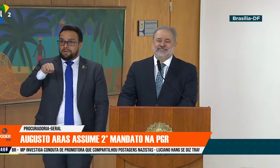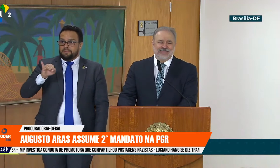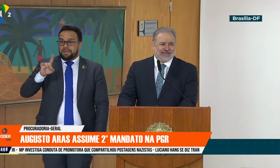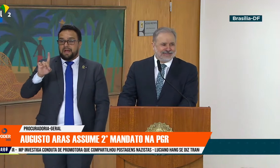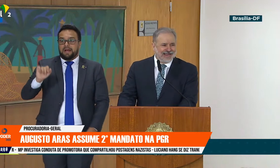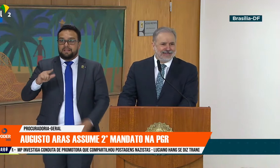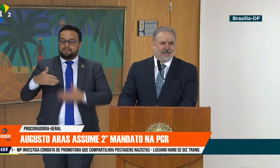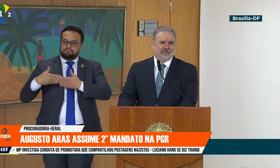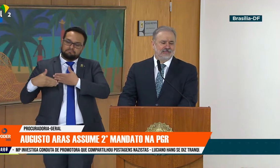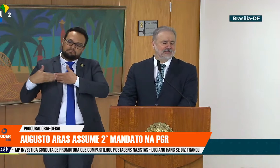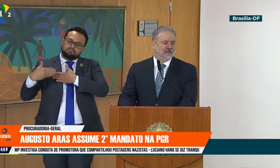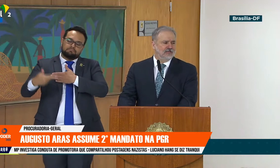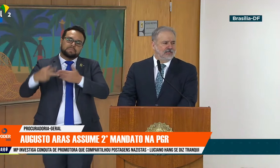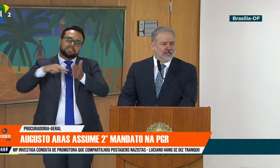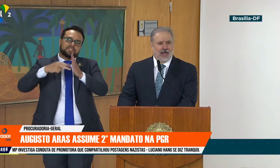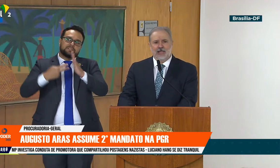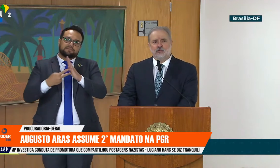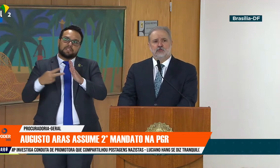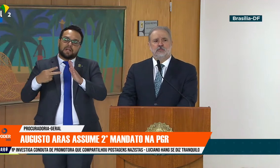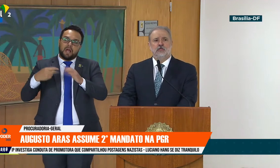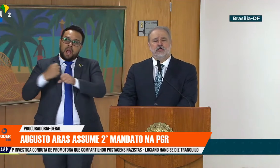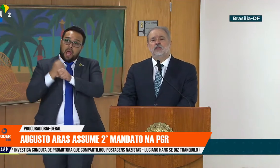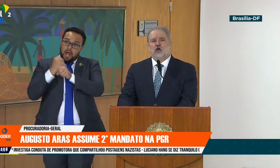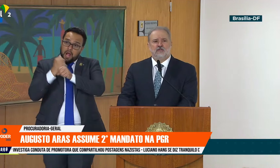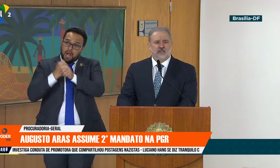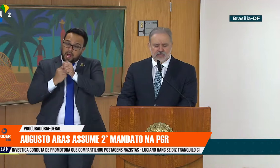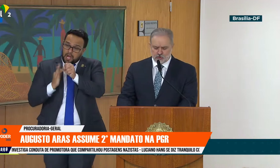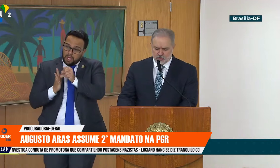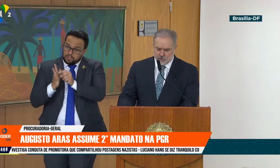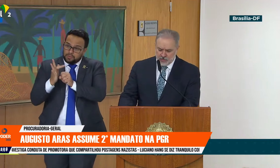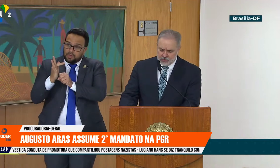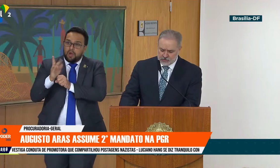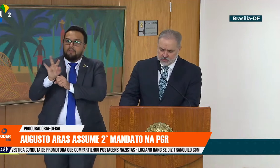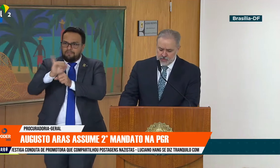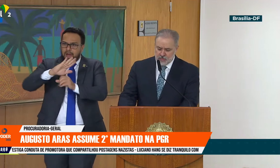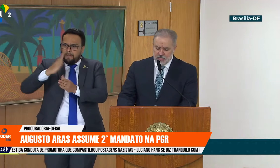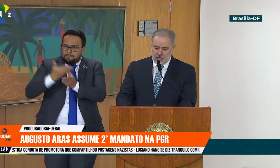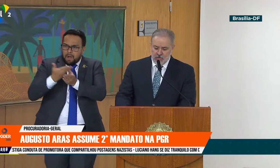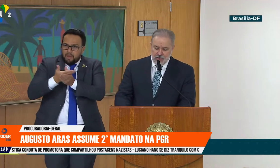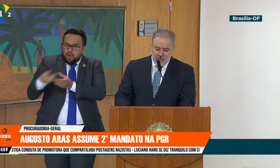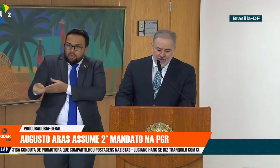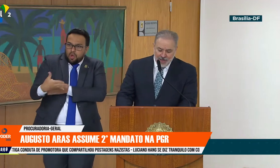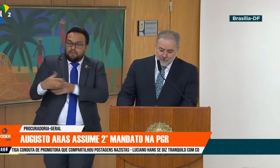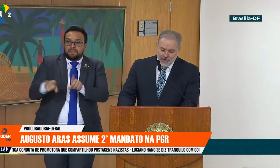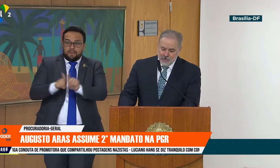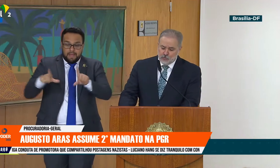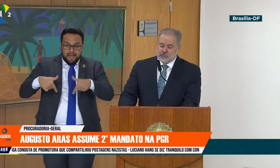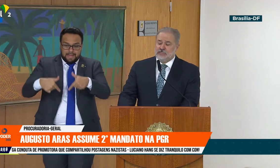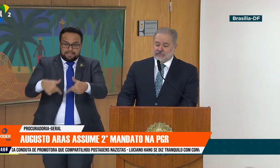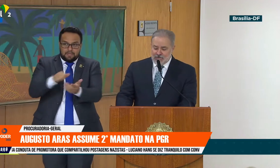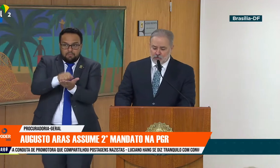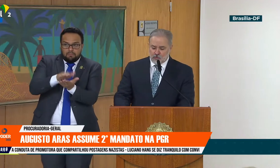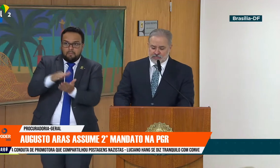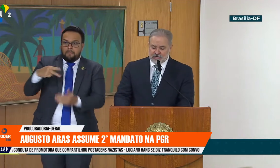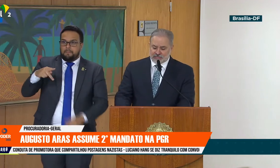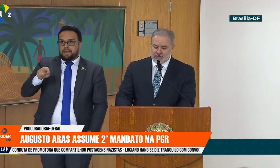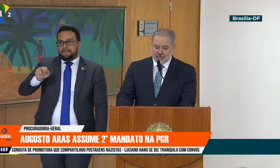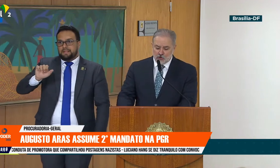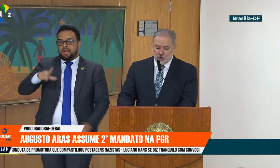anos, centenas de inquéritos e novas ações penais. Abrimos